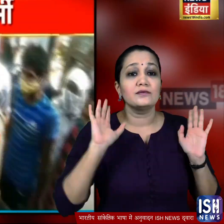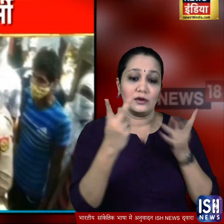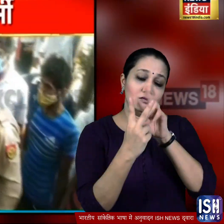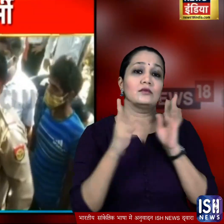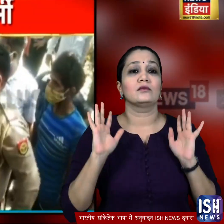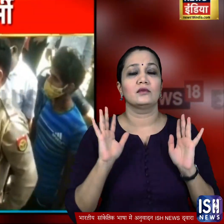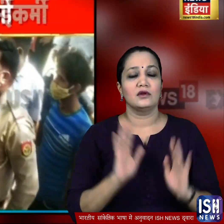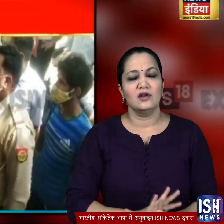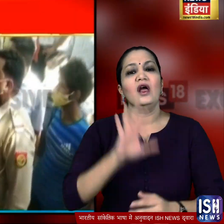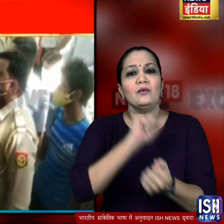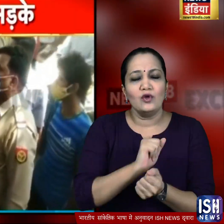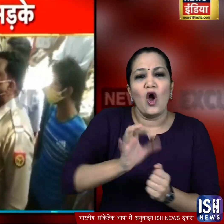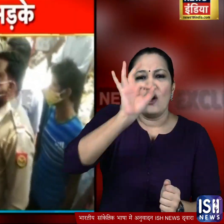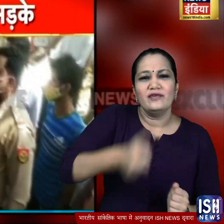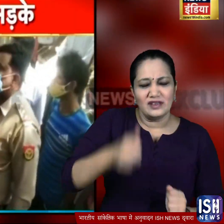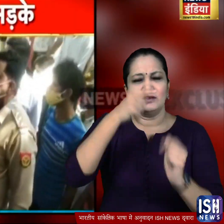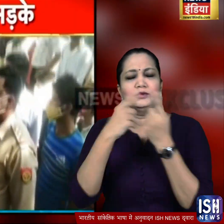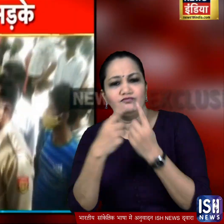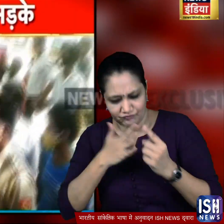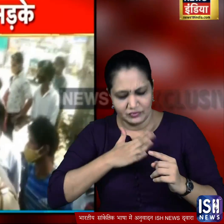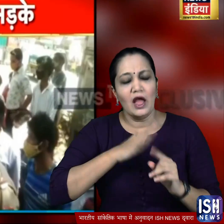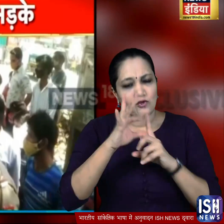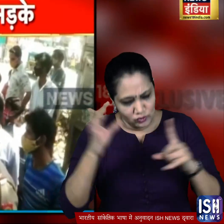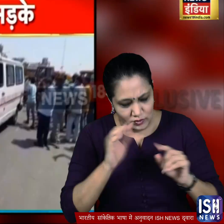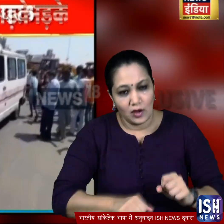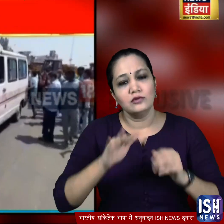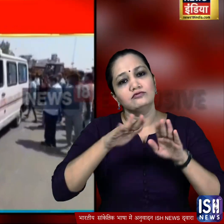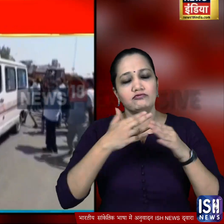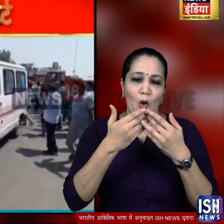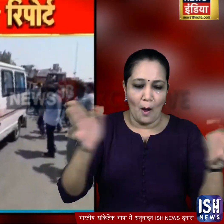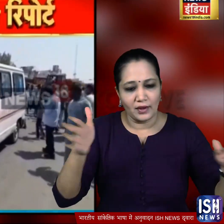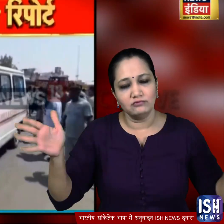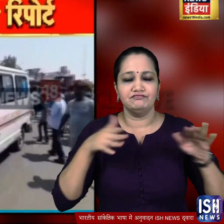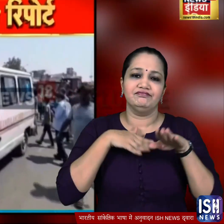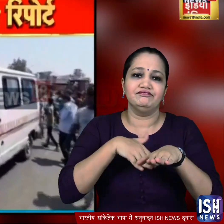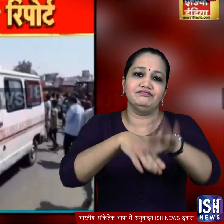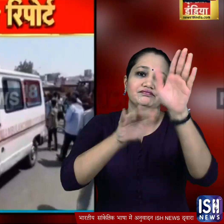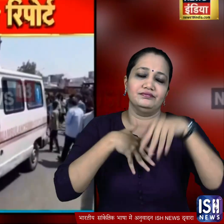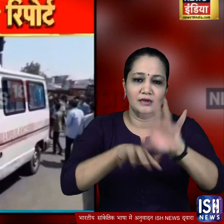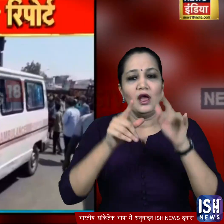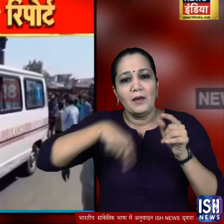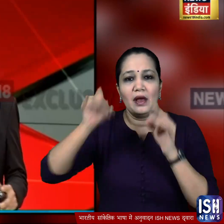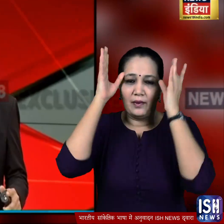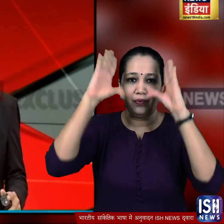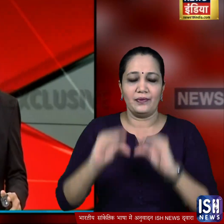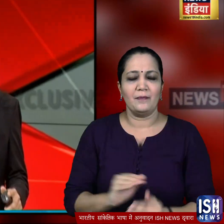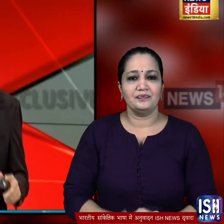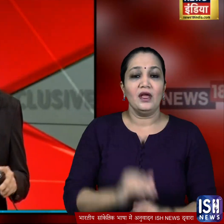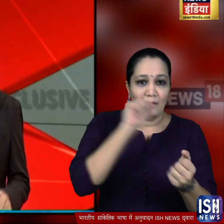हलनकि बाद में पुलिस के अधिकारियों के कारवाई का भरोसा देने के बाद जैम खुला गया और घुसा है लोगों को शांत किया गया सबात के एक बात है कि पुलिस